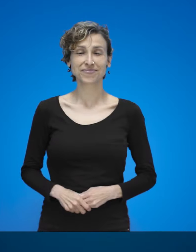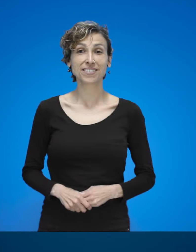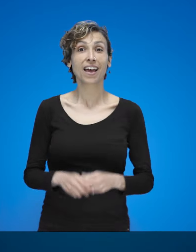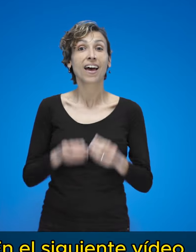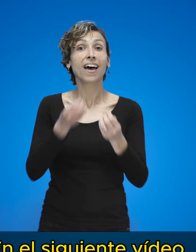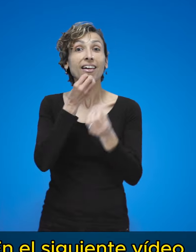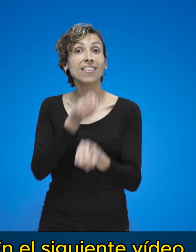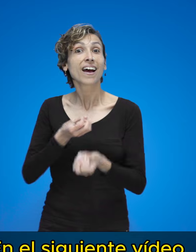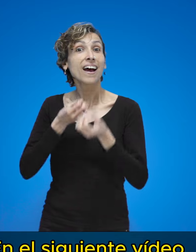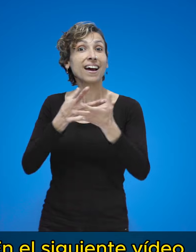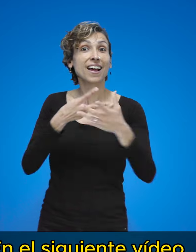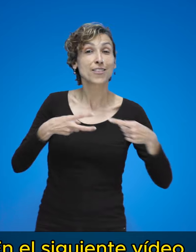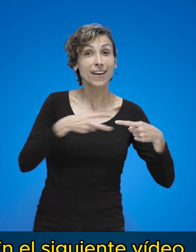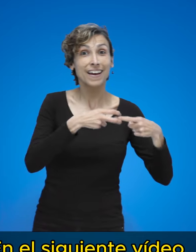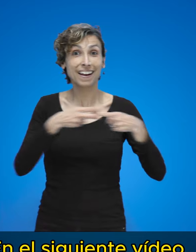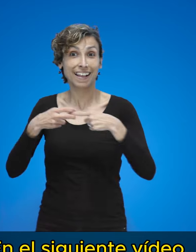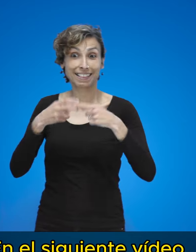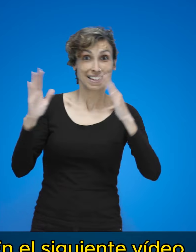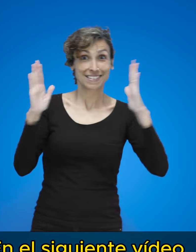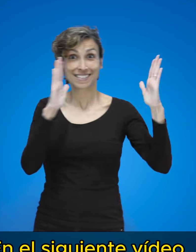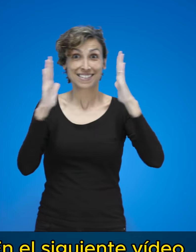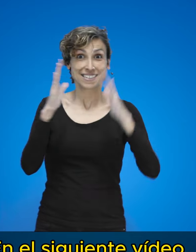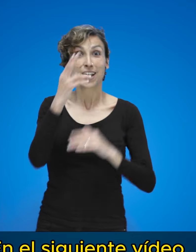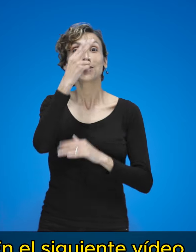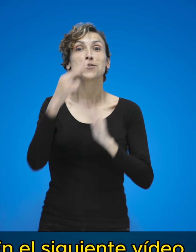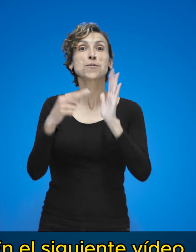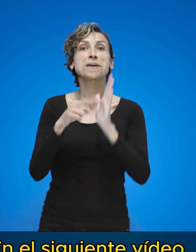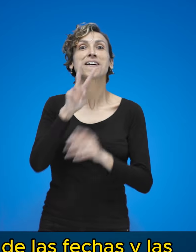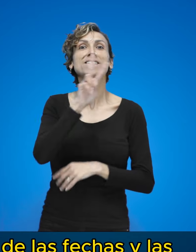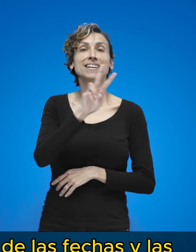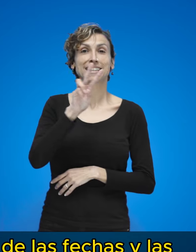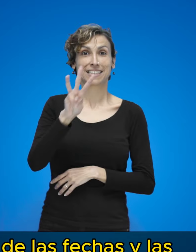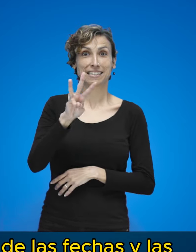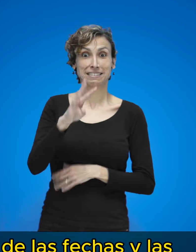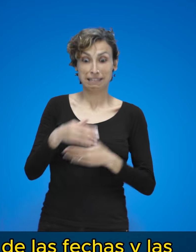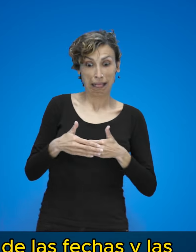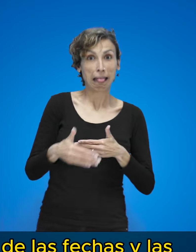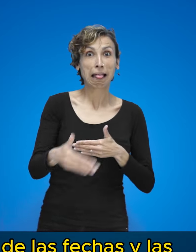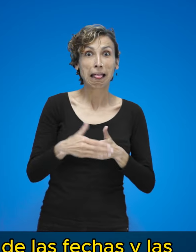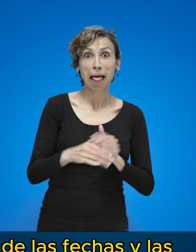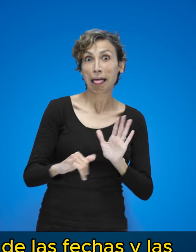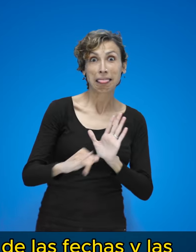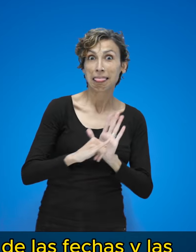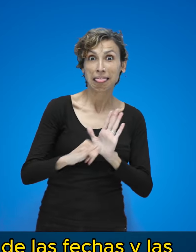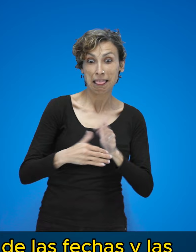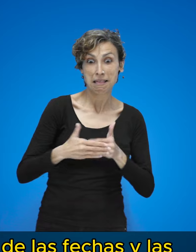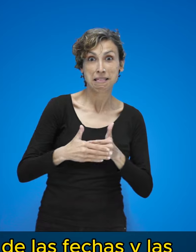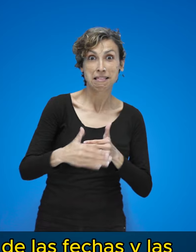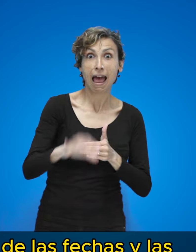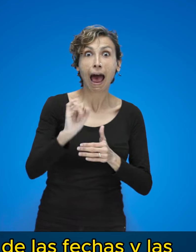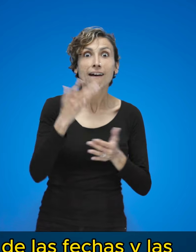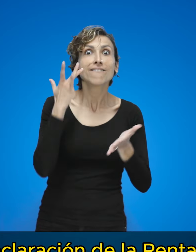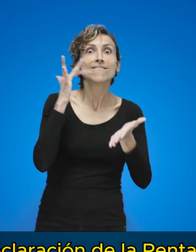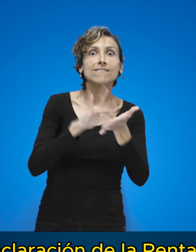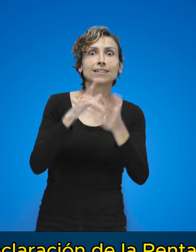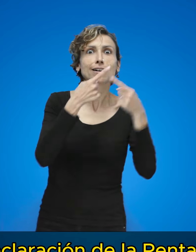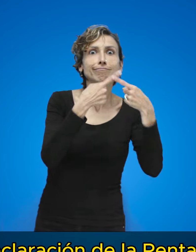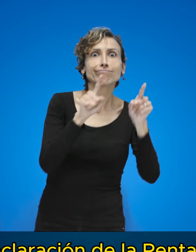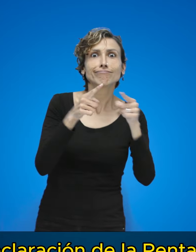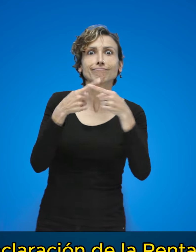En el siguiente vídeo les informamos acerca de las fechas y las vías para realizar su declaración de